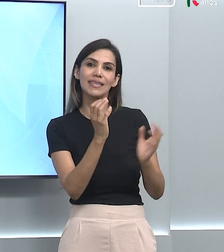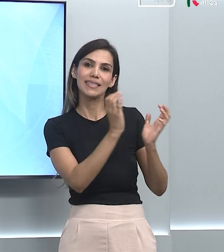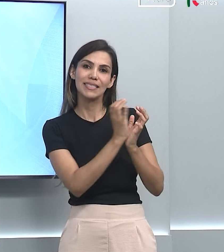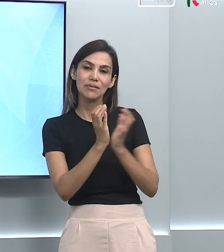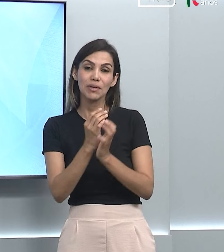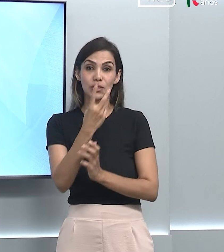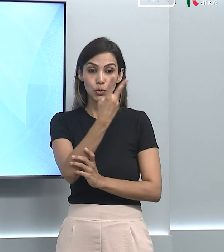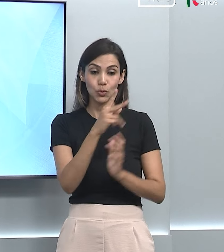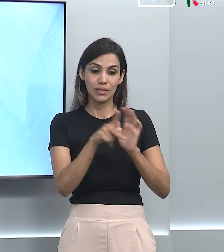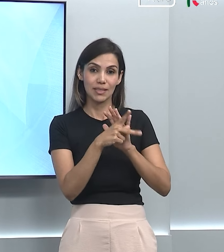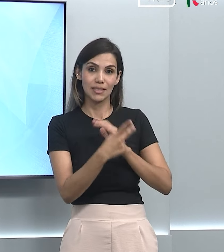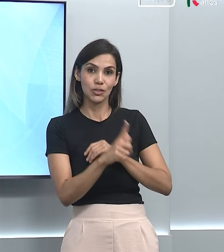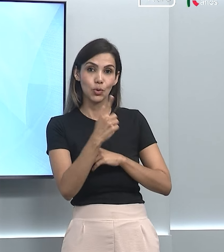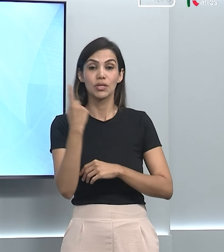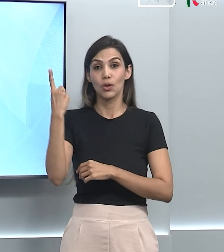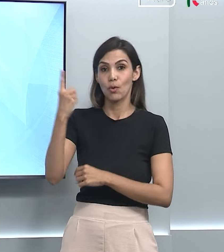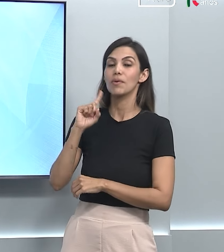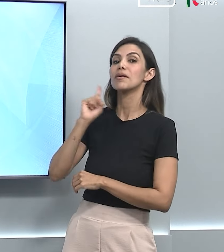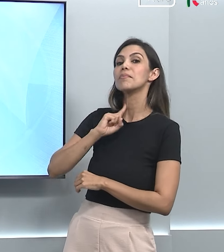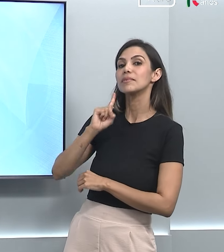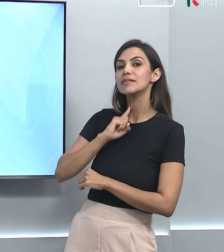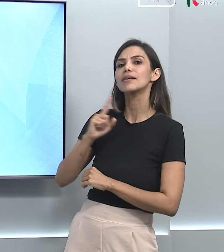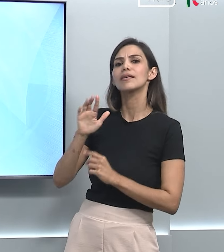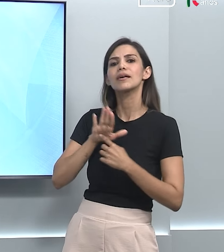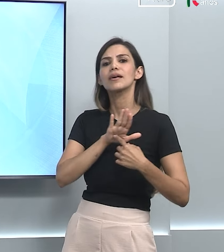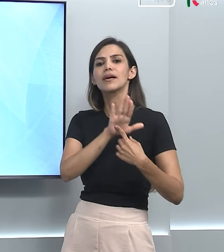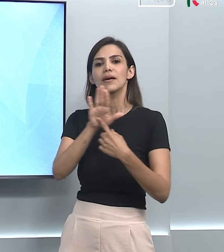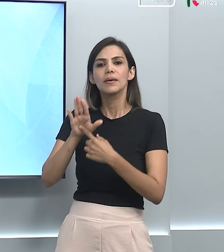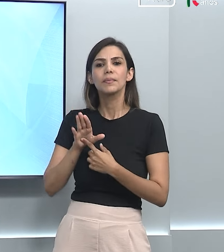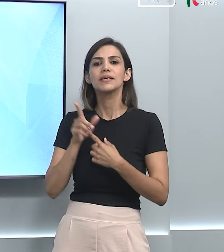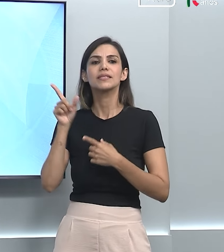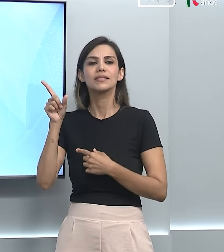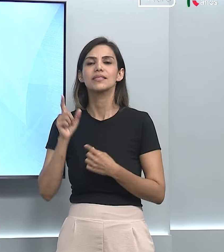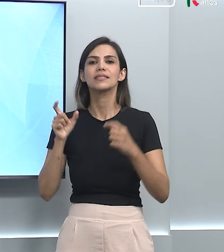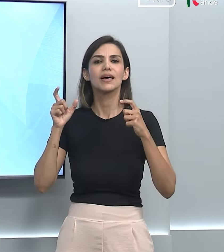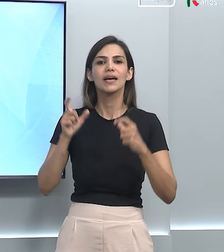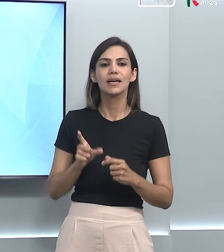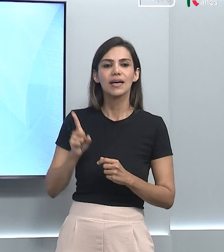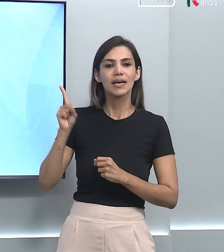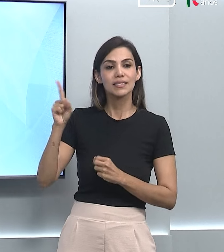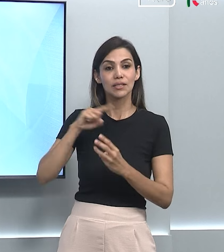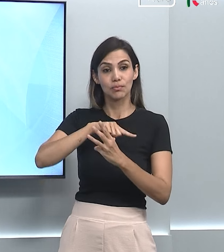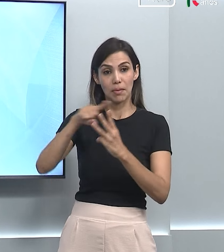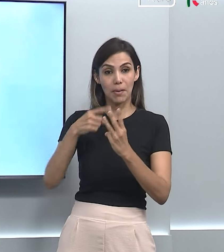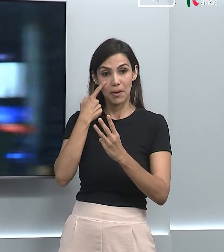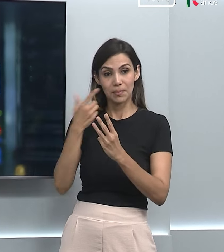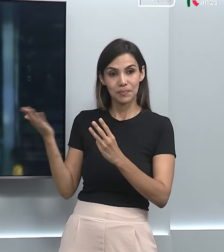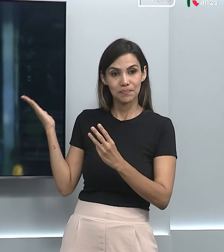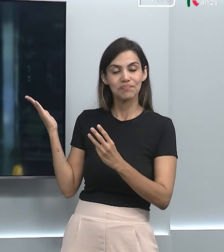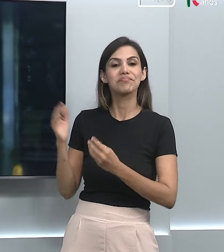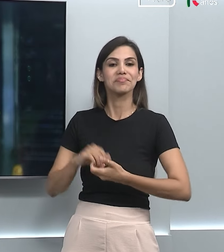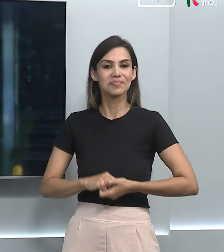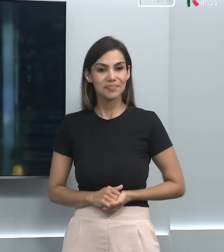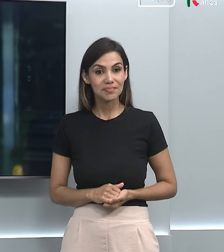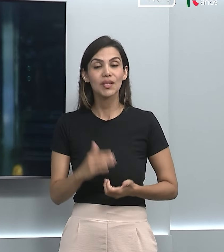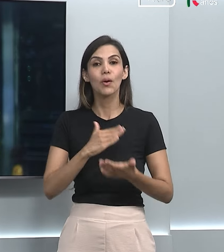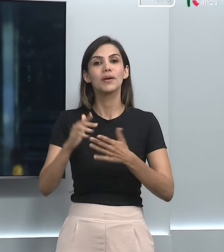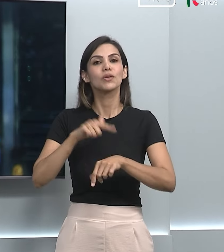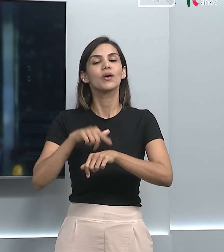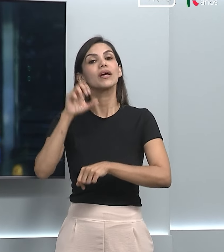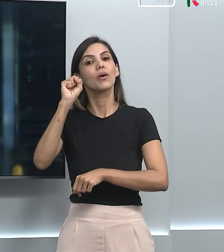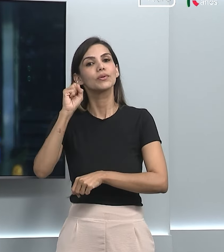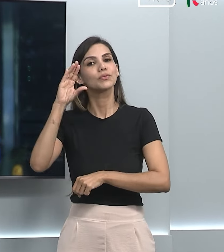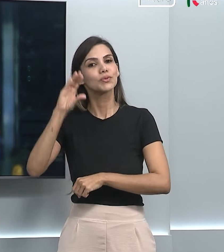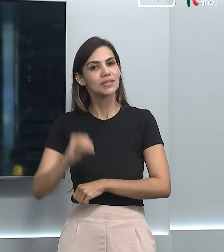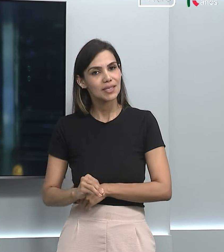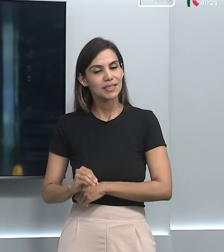goianas e uma mineira. As apresentações serão dos Abutris Urbanos, Spind Piqui e Conturbados, que começam às 8 horas da